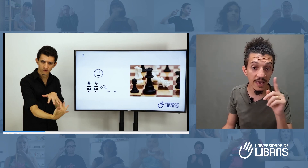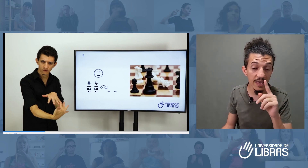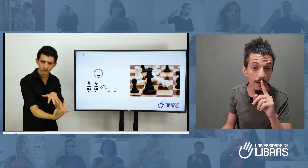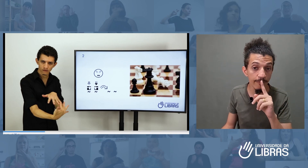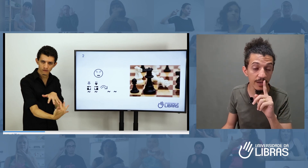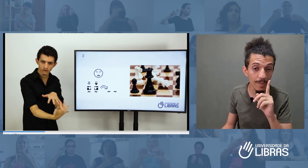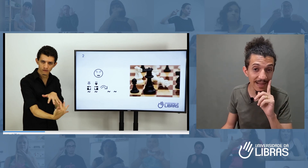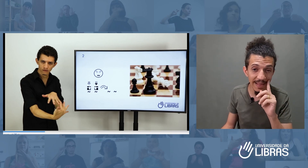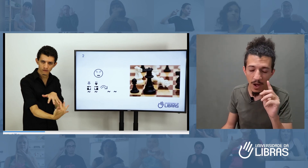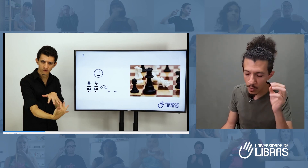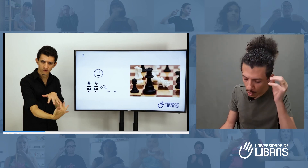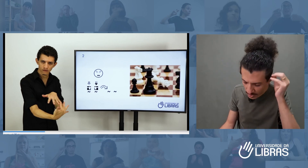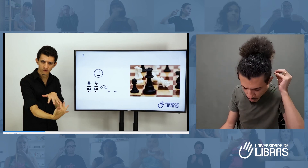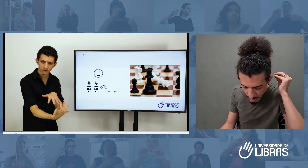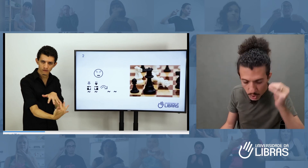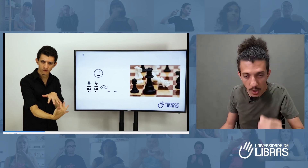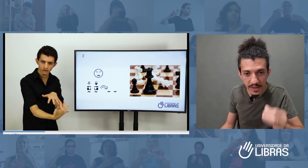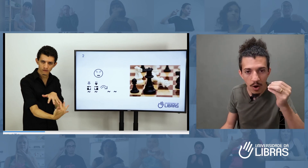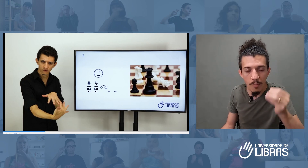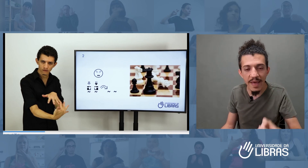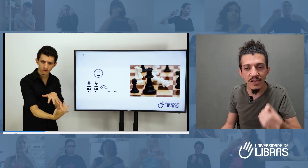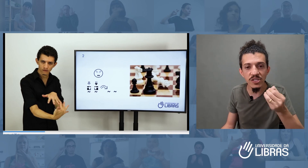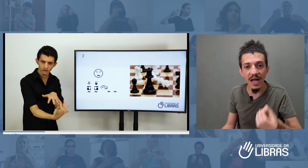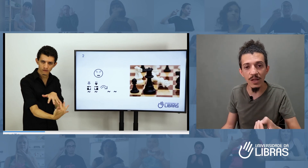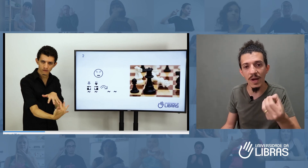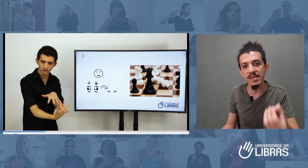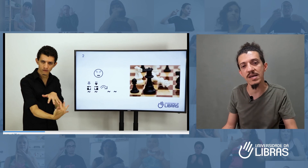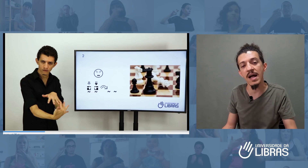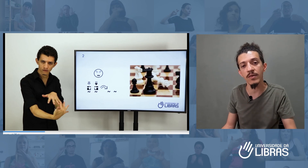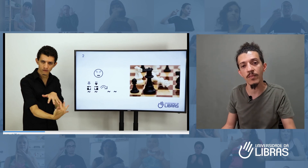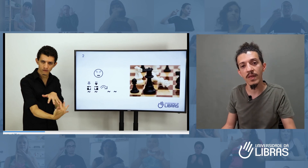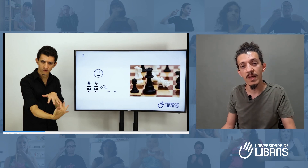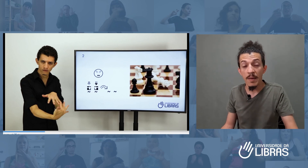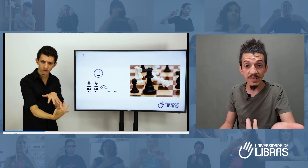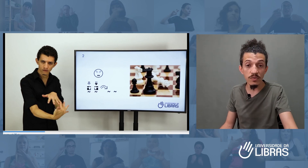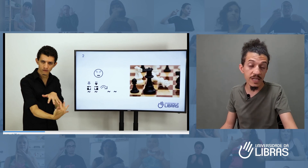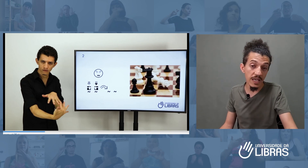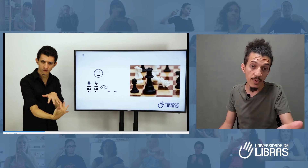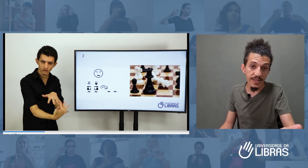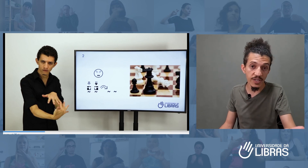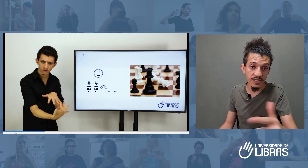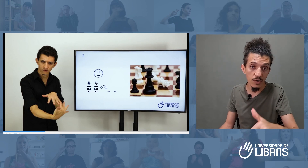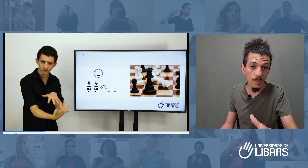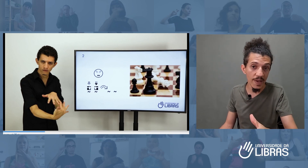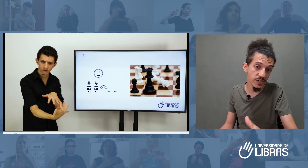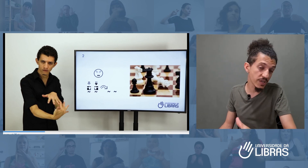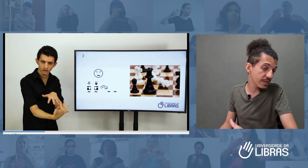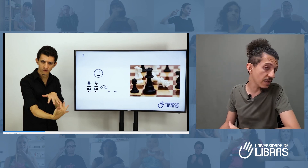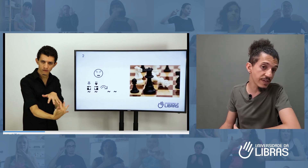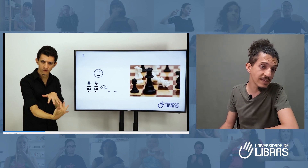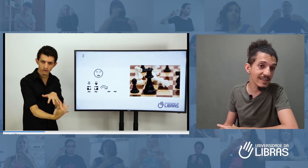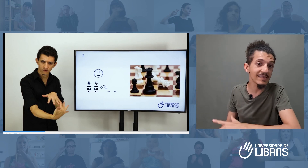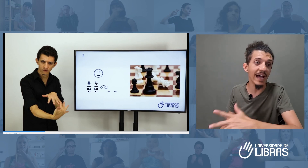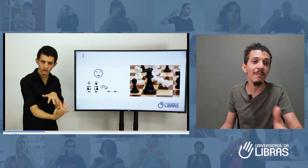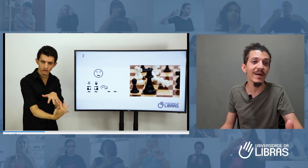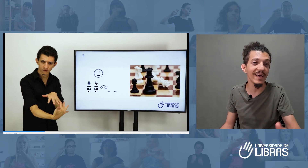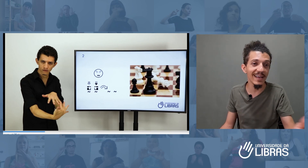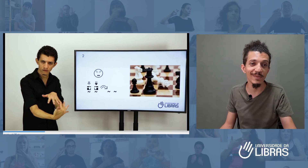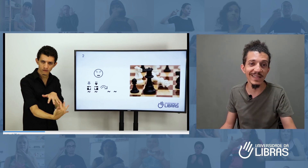e eu vi que o material continua totalmente atualizado. Mas eu sei que muita gente que acompanha a gente aqui, talvez nem saiba que esse material